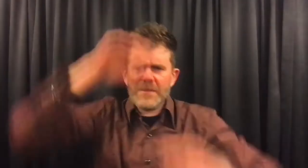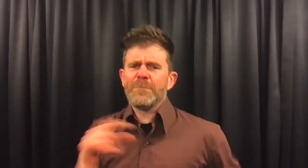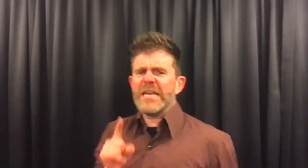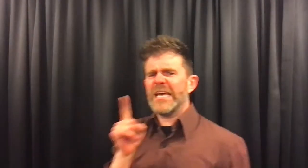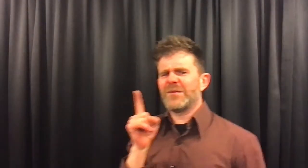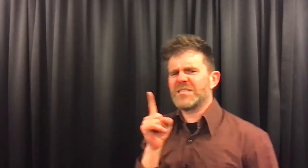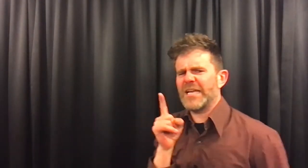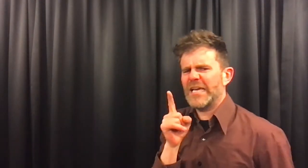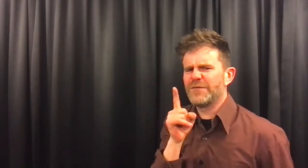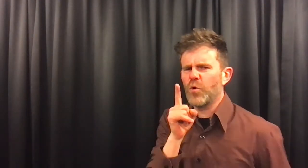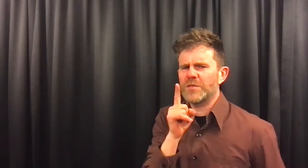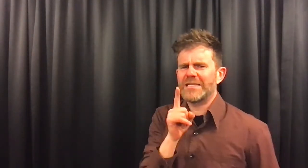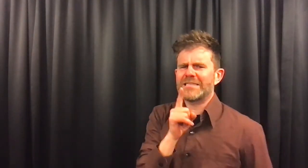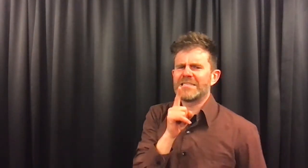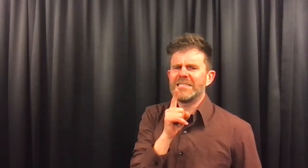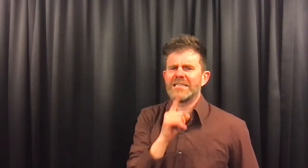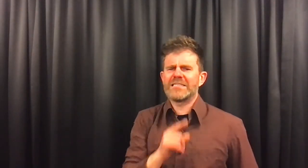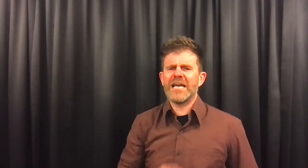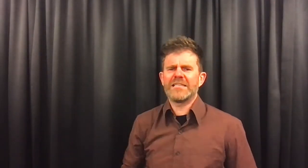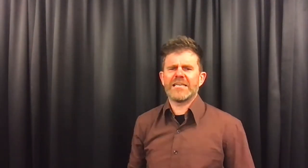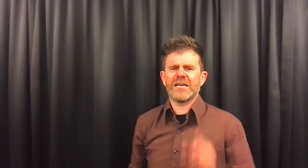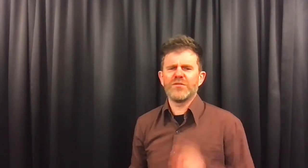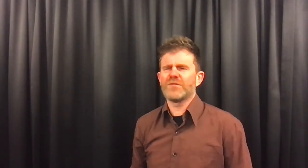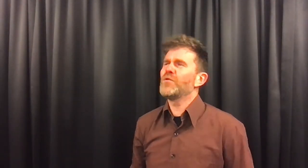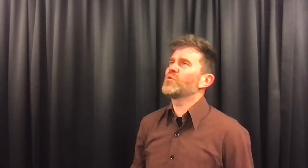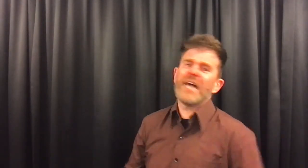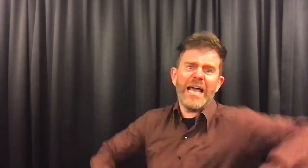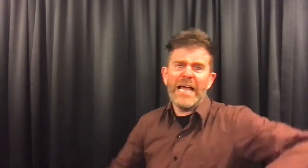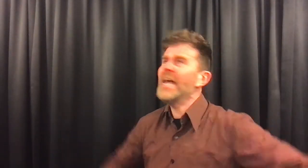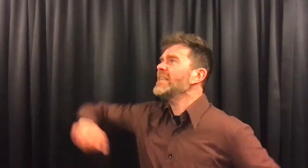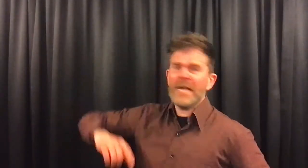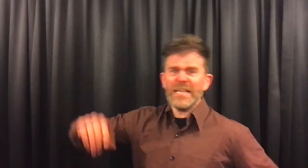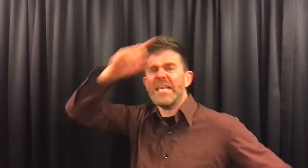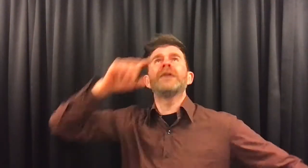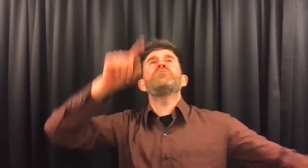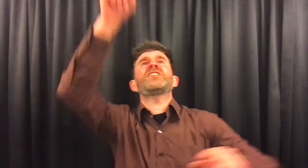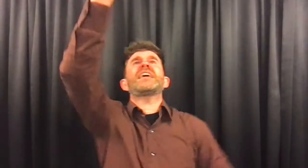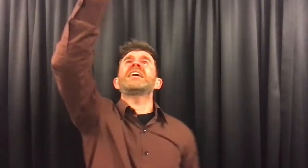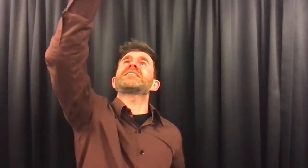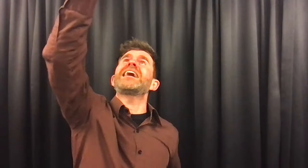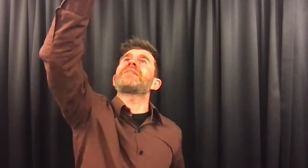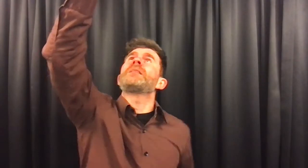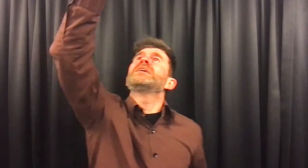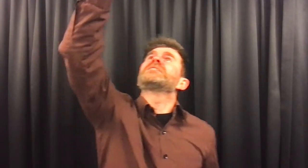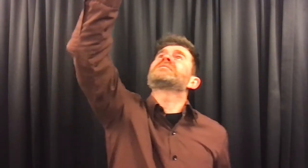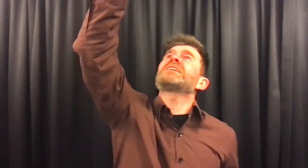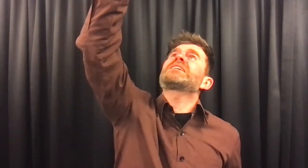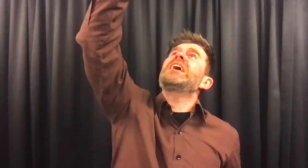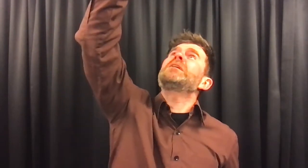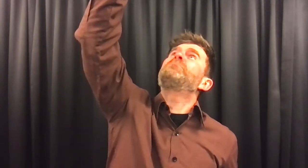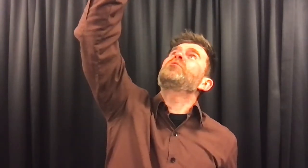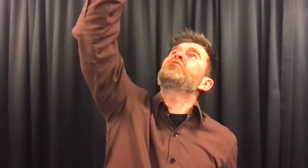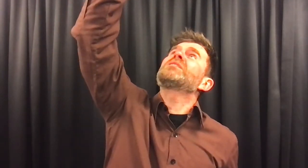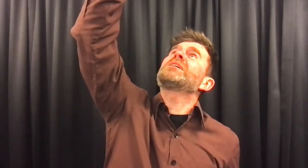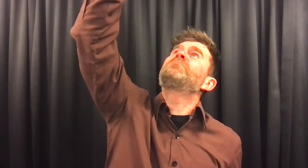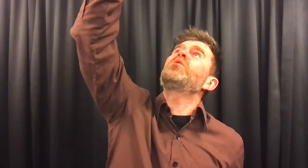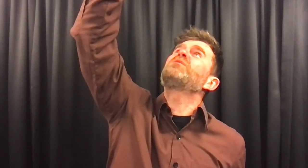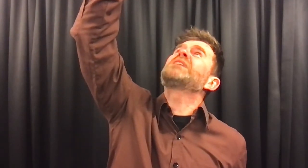Beneden was er één vogel die dat gezien. En die zei tegen de andere vogels. Hé, hé, Moet je kijken daar. Dat kleine puntje daar boven de